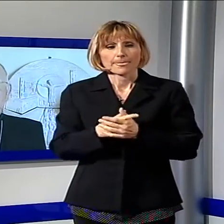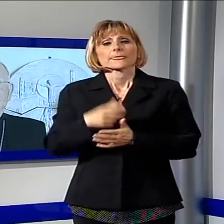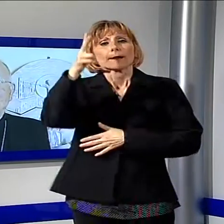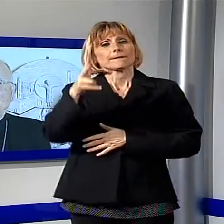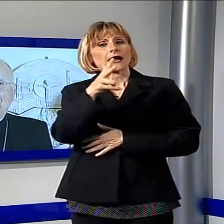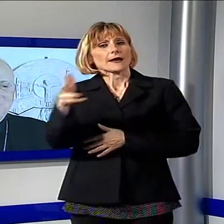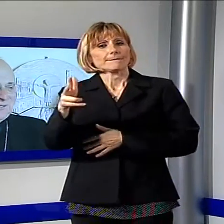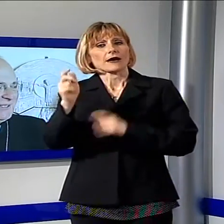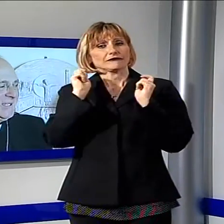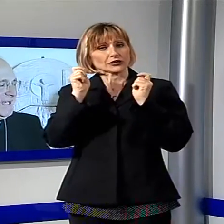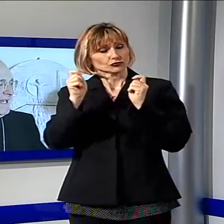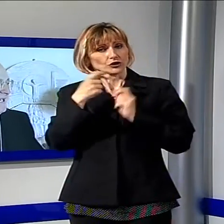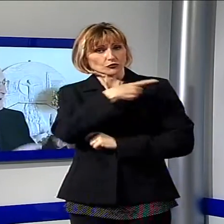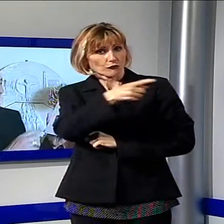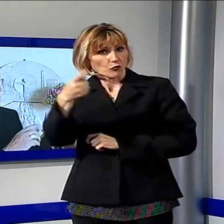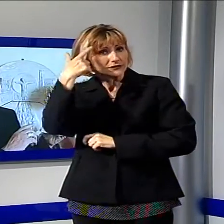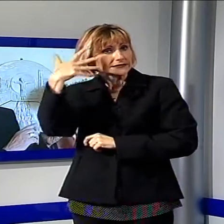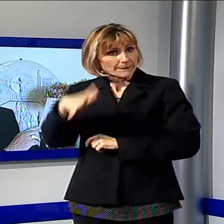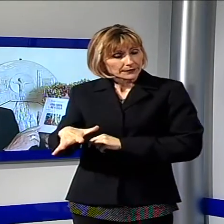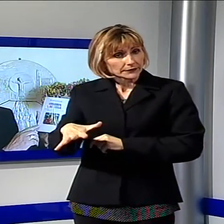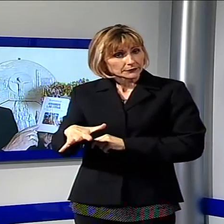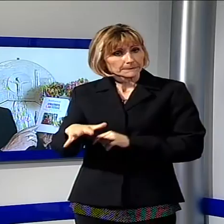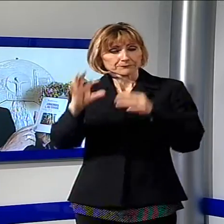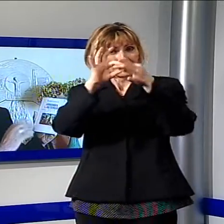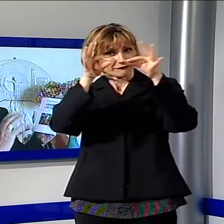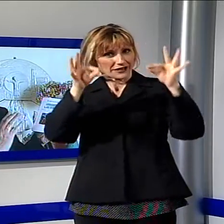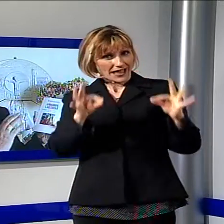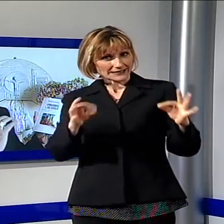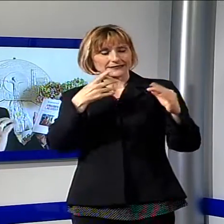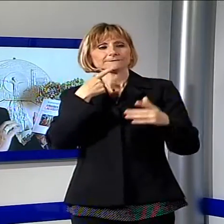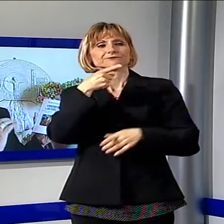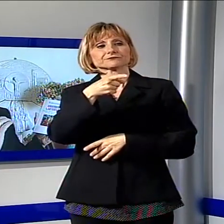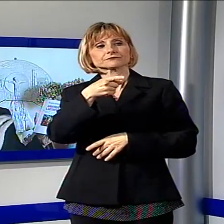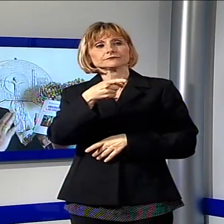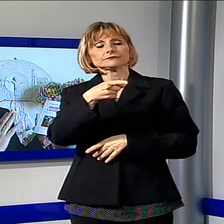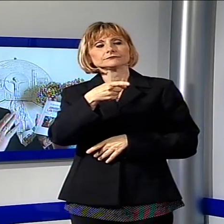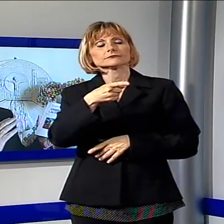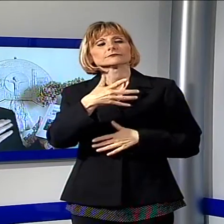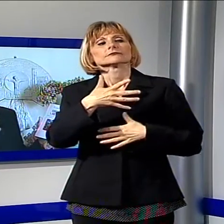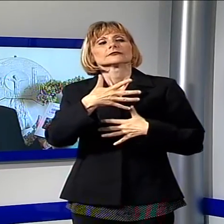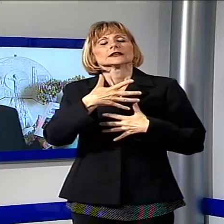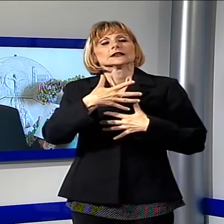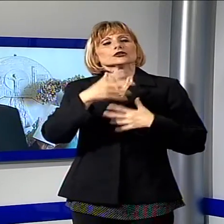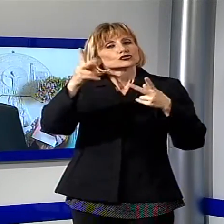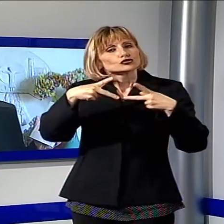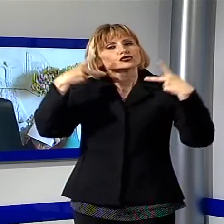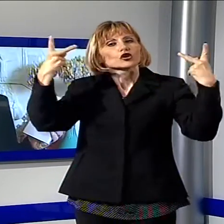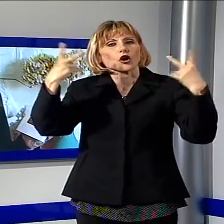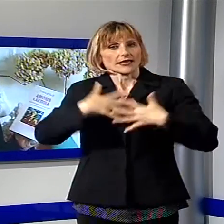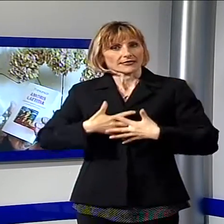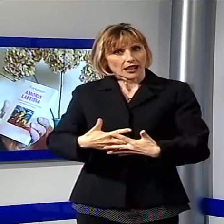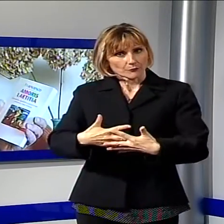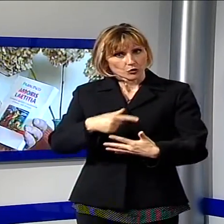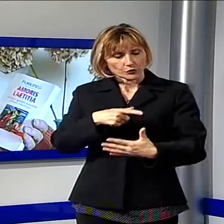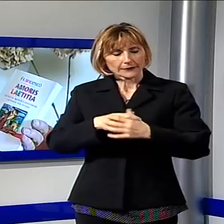Francesco voi sapete ha scritto questa esortazione, vedete, amoris laetitia, cioè la gioia dell'amore.